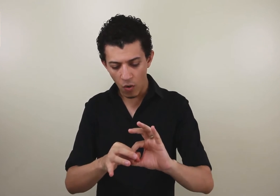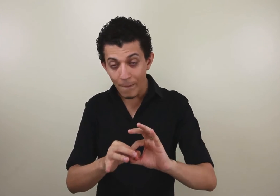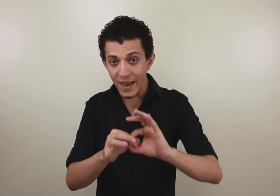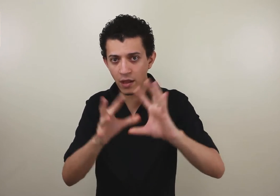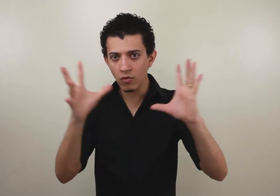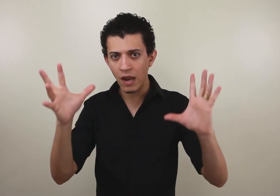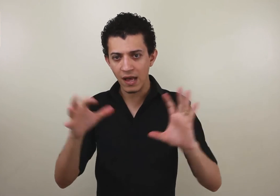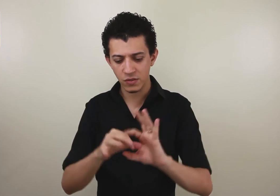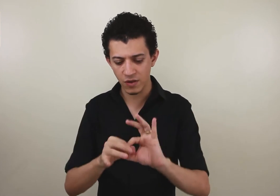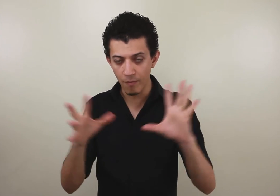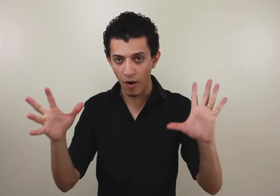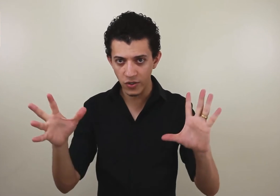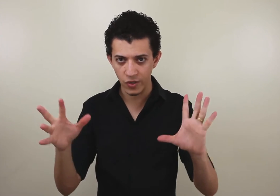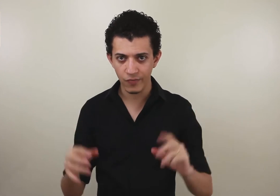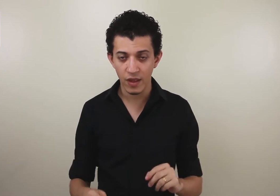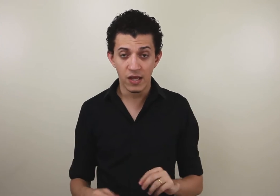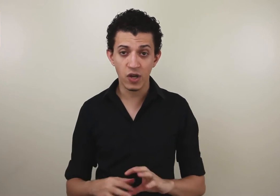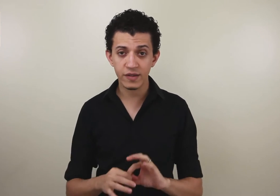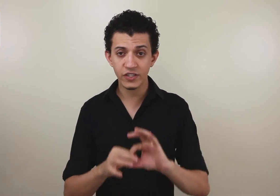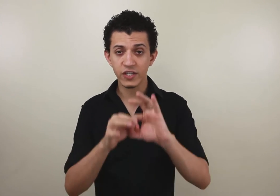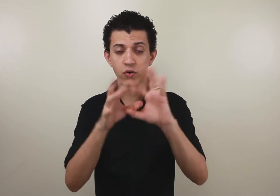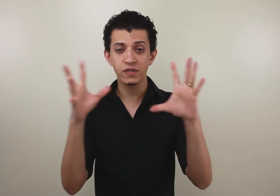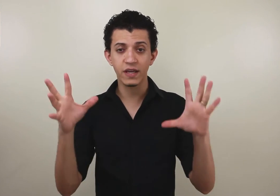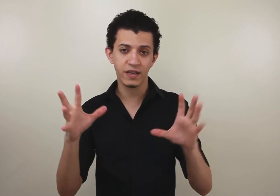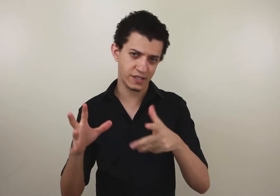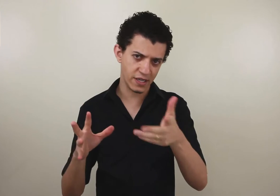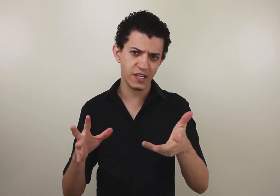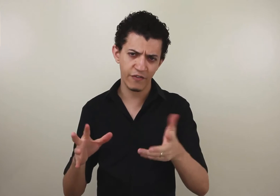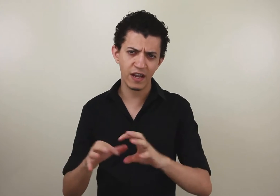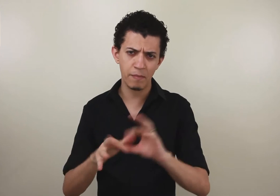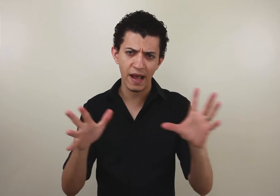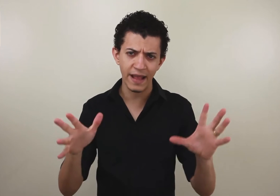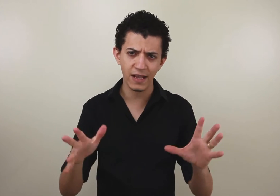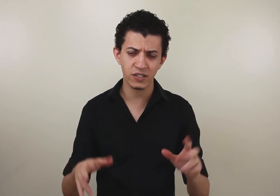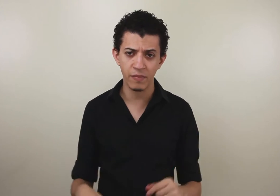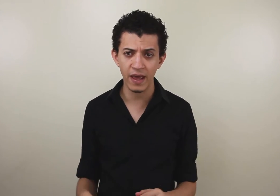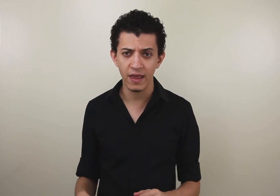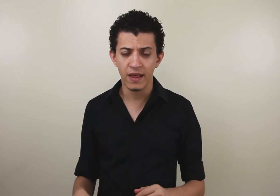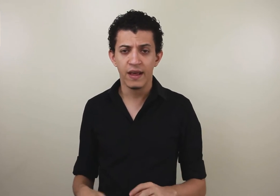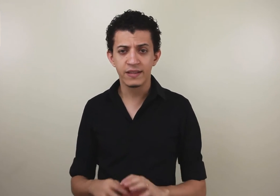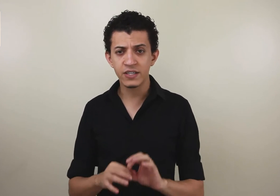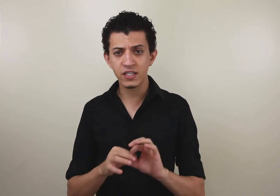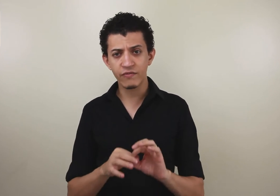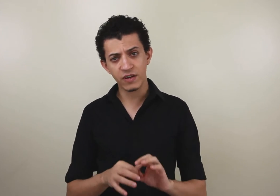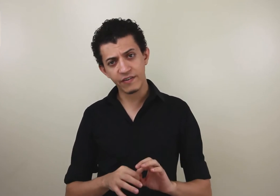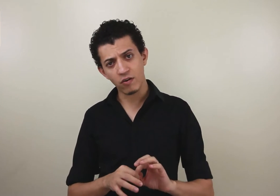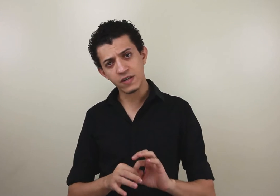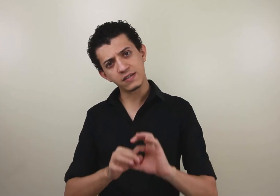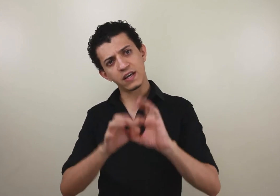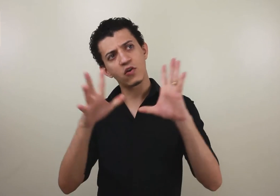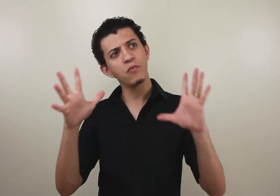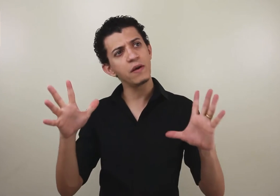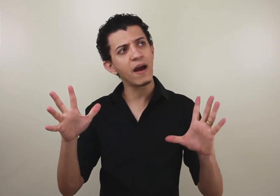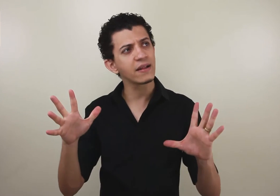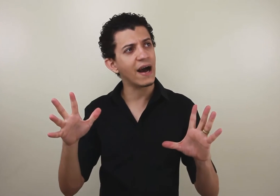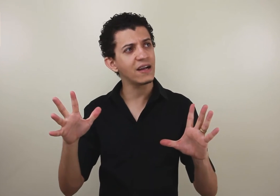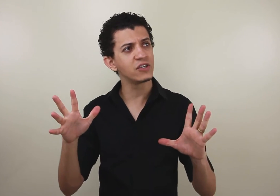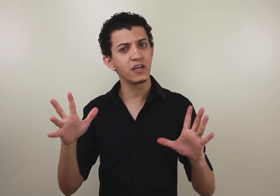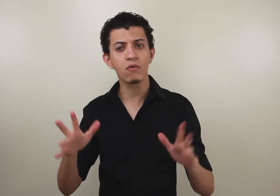rompendo um laço, então pode. Só que tem gente que usa isso aqui, que isso aqui significa liberdade também, tem gente que vai usar isso aqui como liberdade em